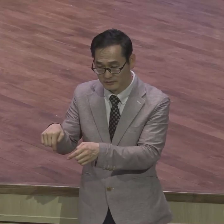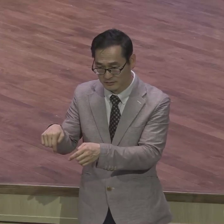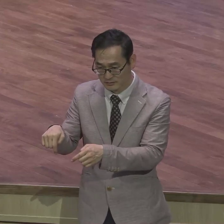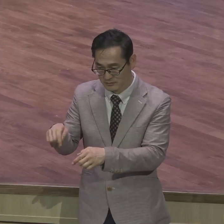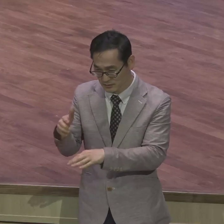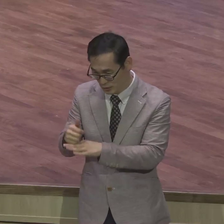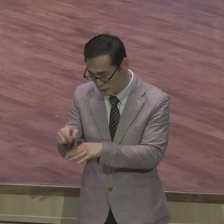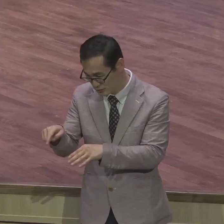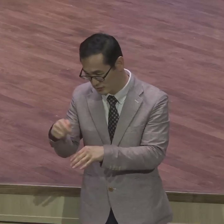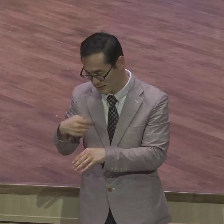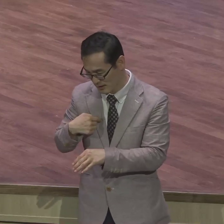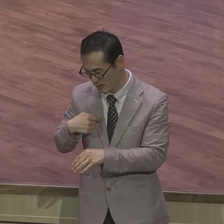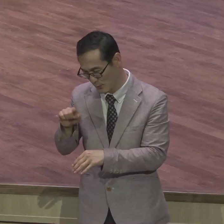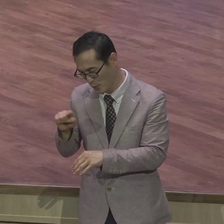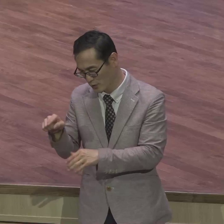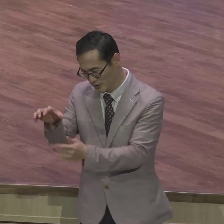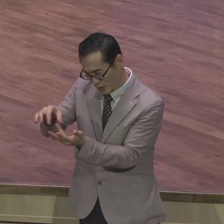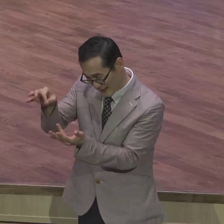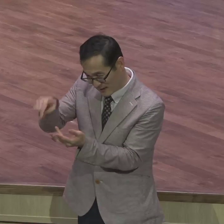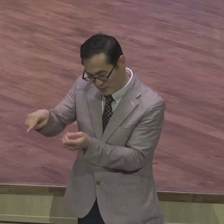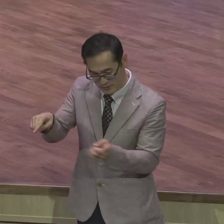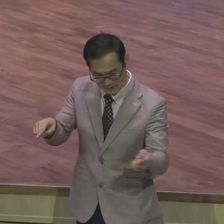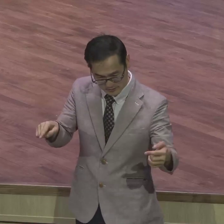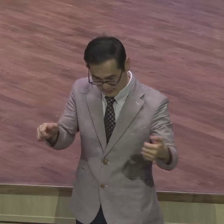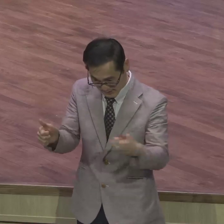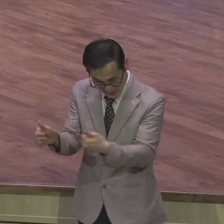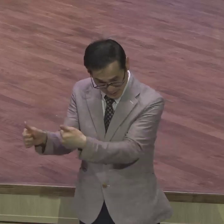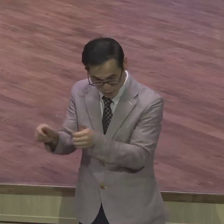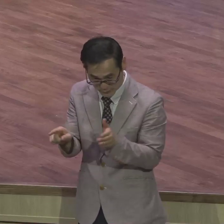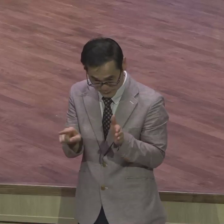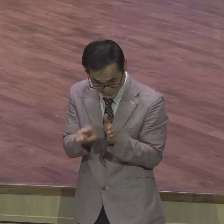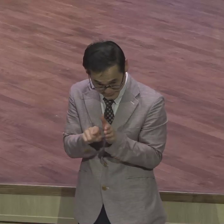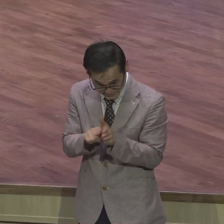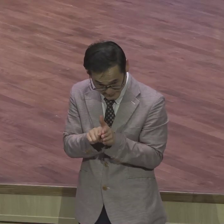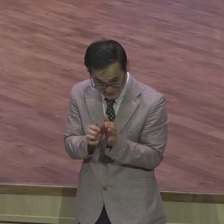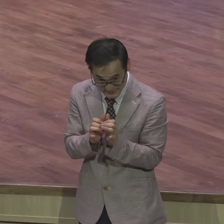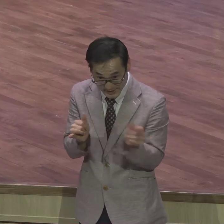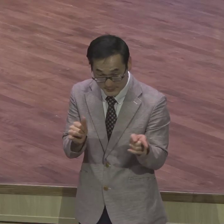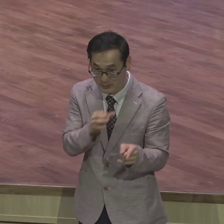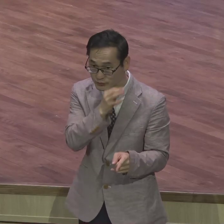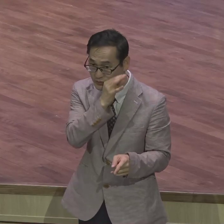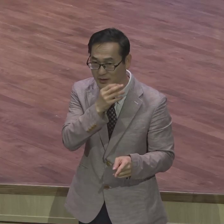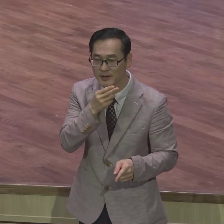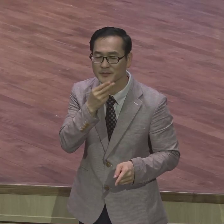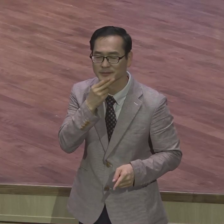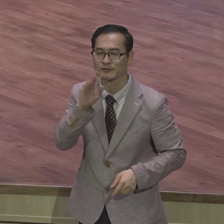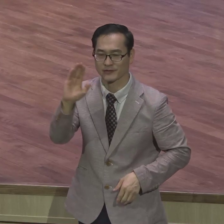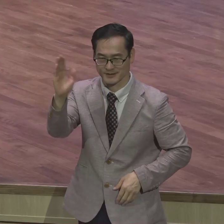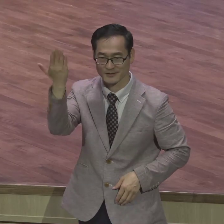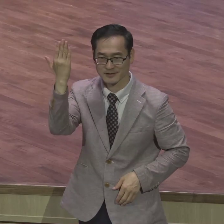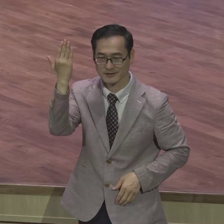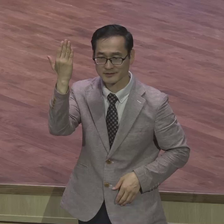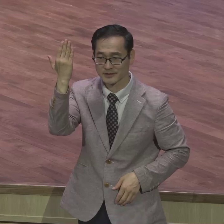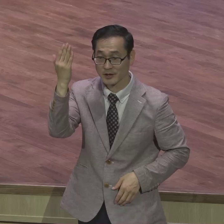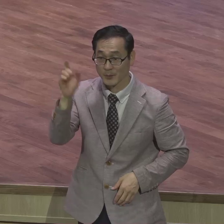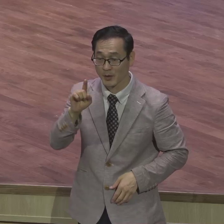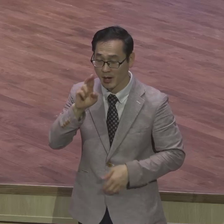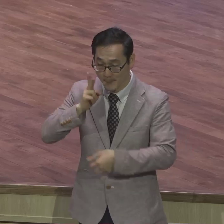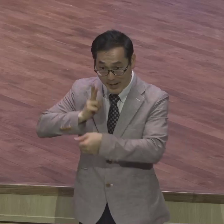아니하리라 함과 같으니라 사도 바울은 마지막으로 자신의 동격